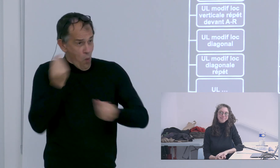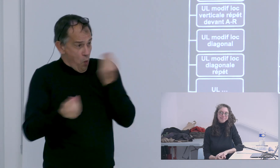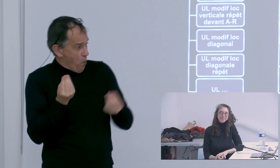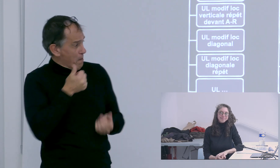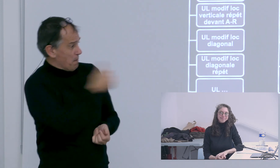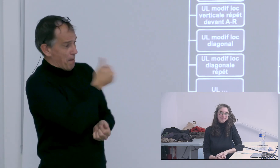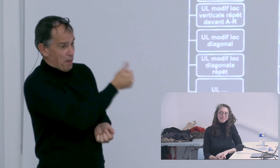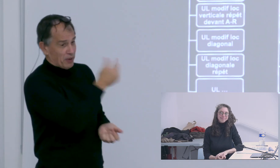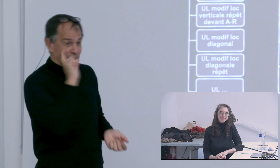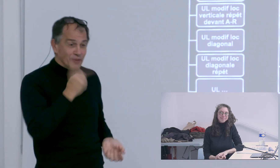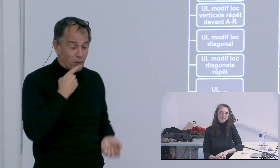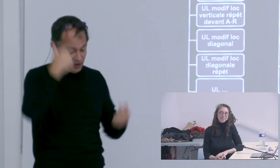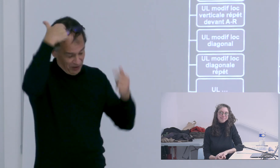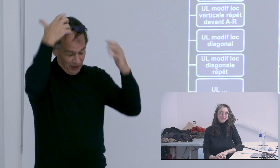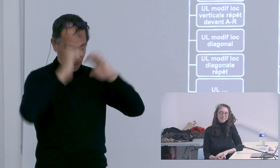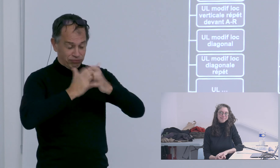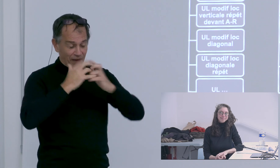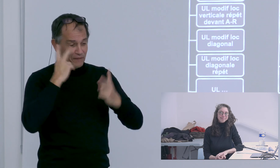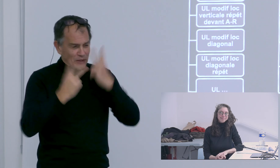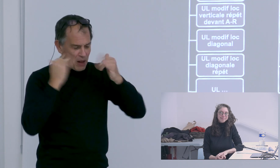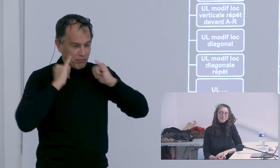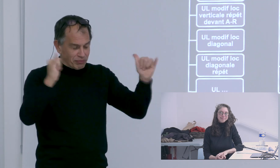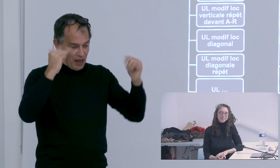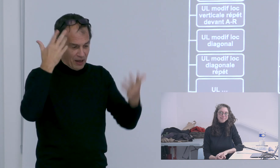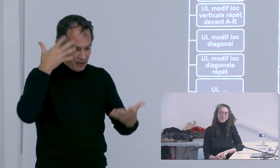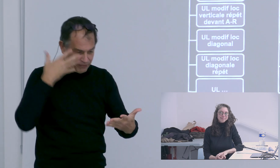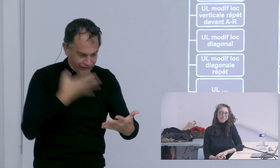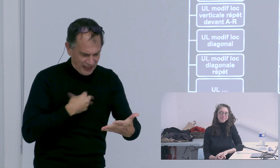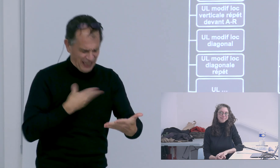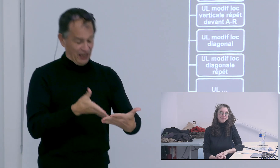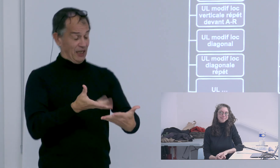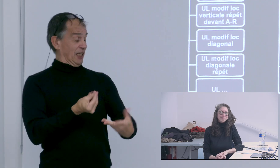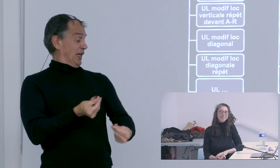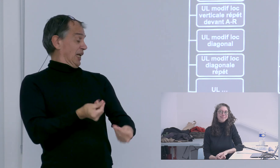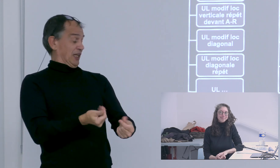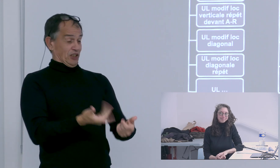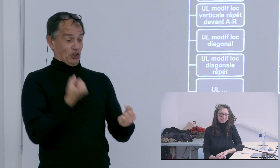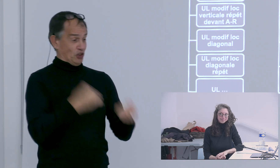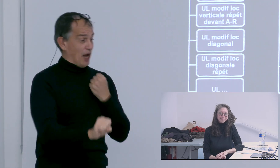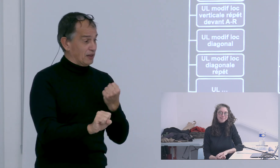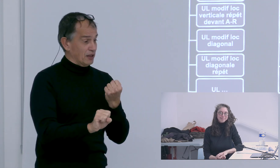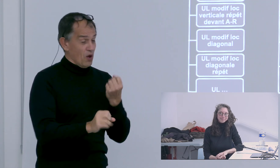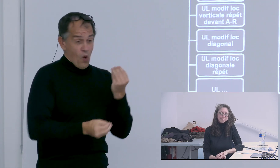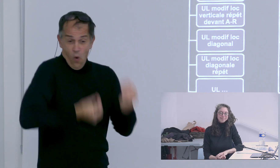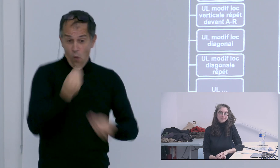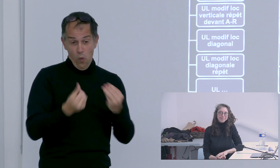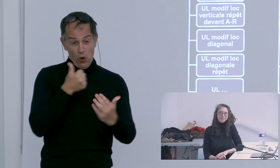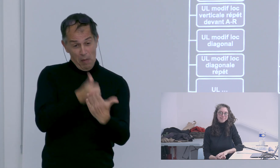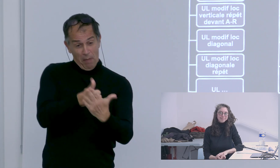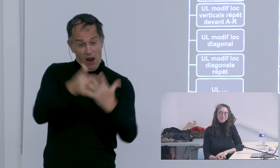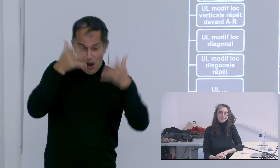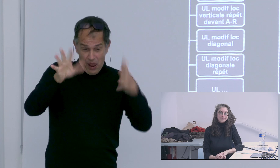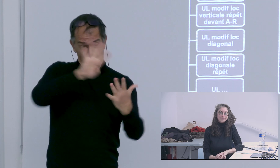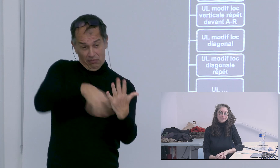langues des signes et personne n'évoque ces difficultés là donc la question que je me suis posée c'est est-ce que c'est parce que vous êtes sourde et que vous êtes dans une pensée très